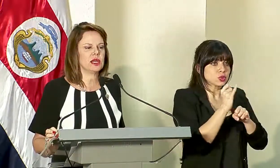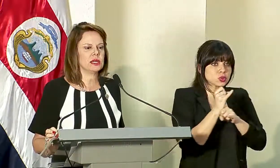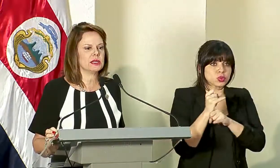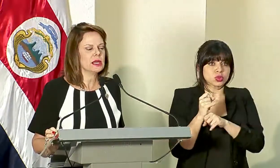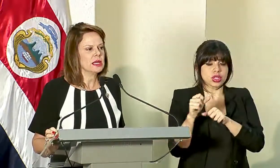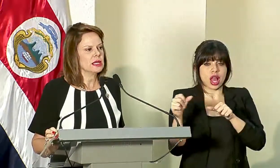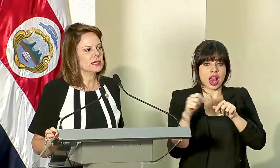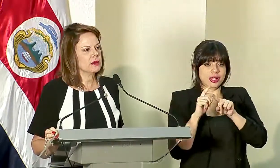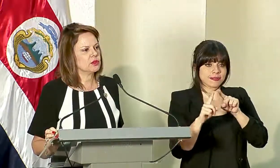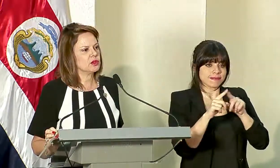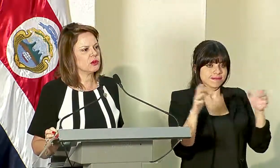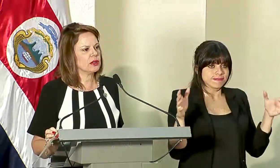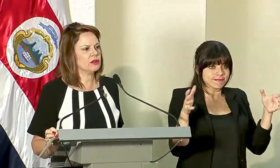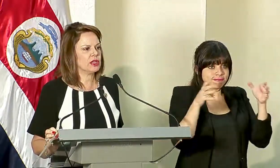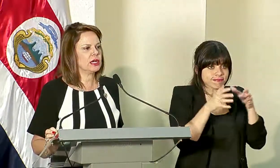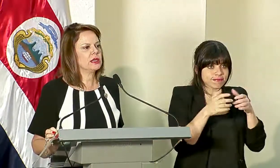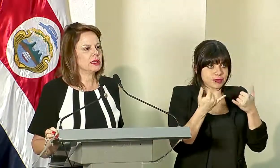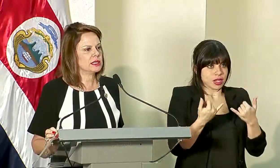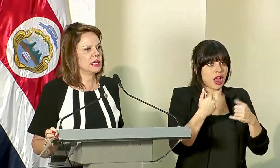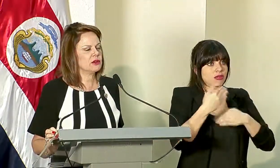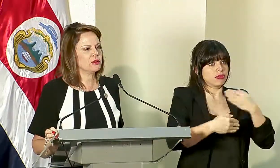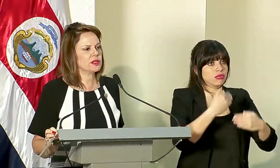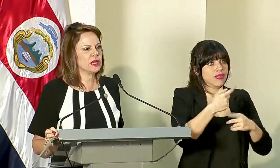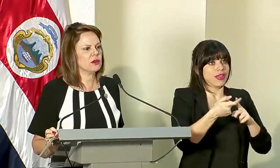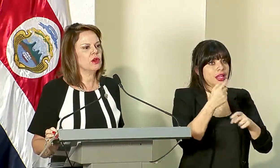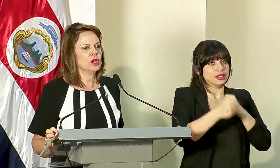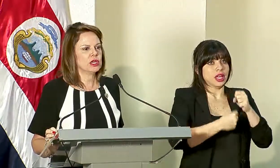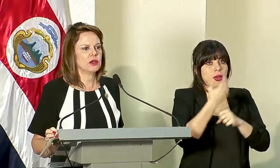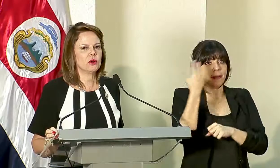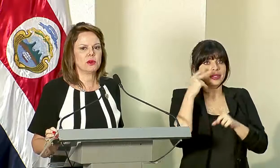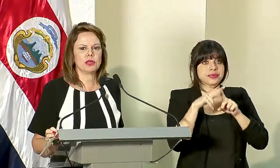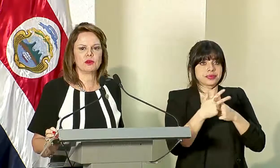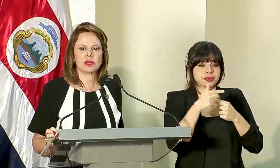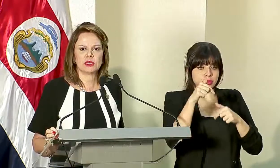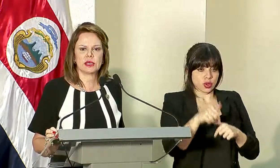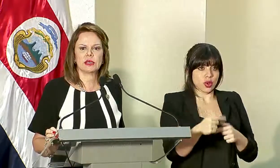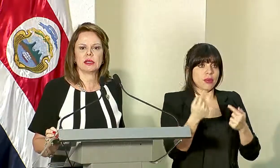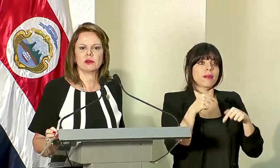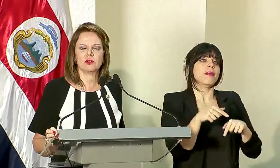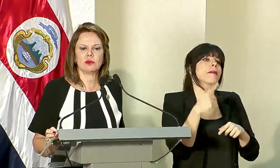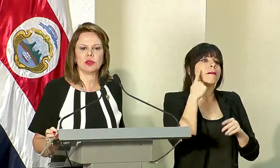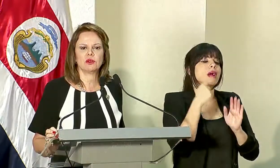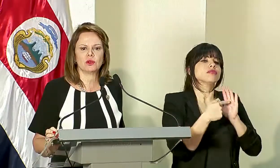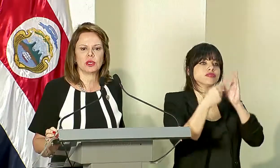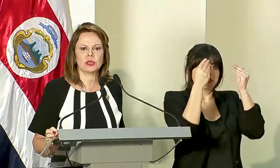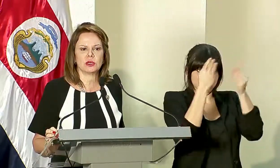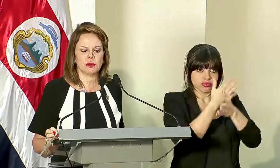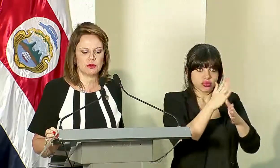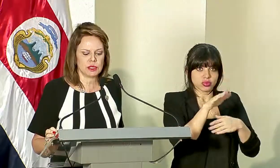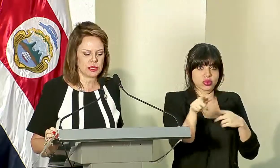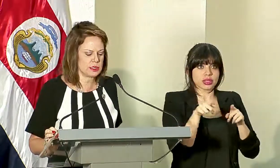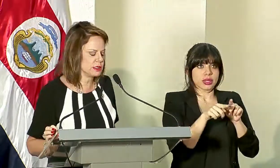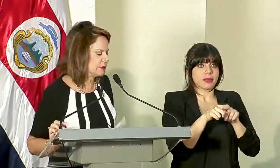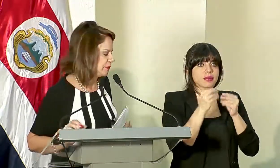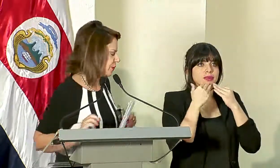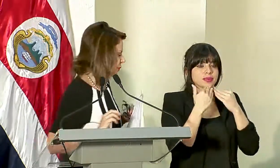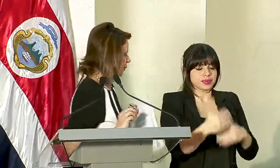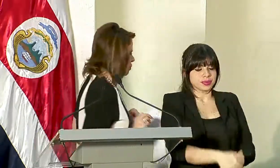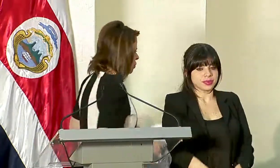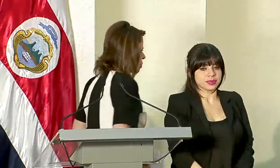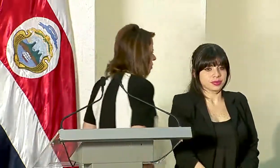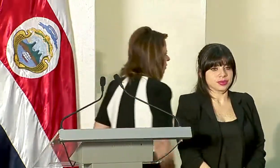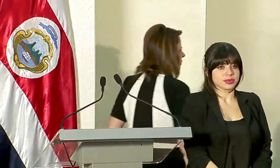intersectoriales que estamos tomando ya desde el año pasado y que hoy venimos a hacer del conocimiento de ustedes también. Muchas gracias.